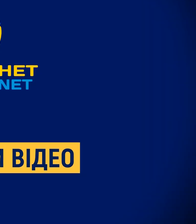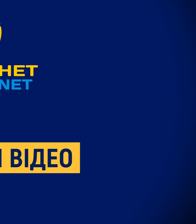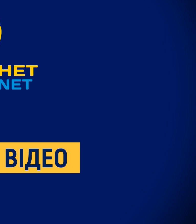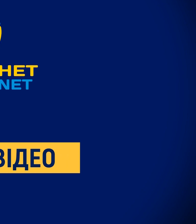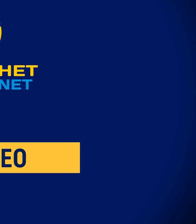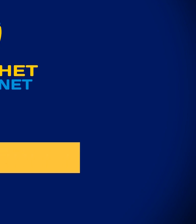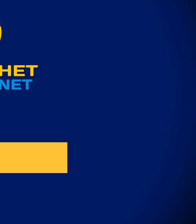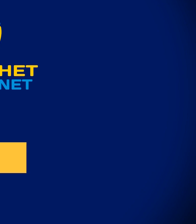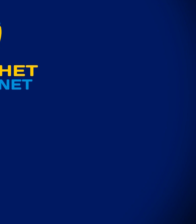Дякую! Дякую! Дякую!